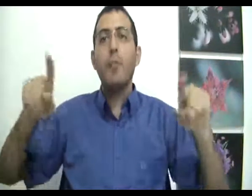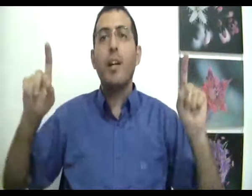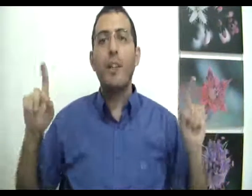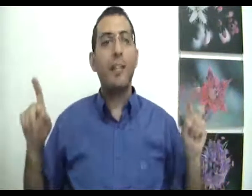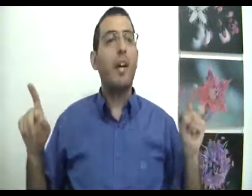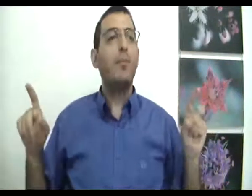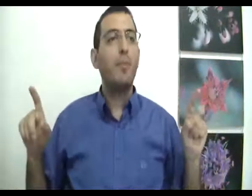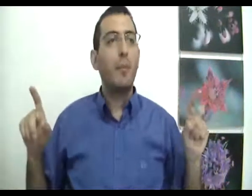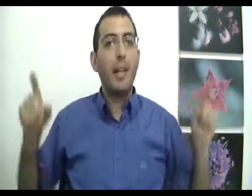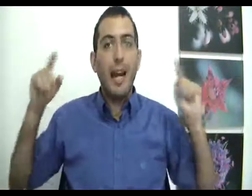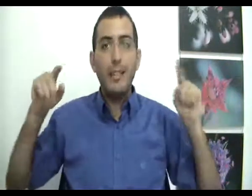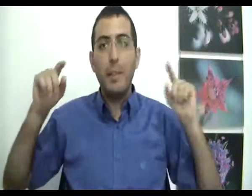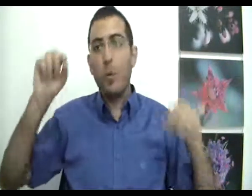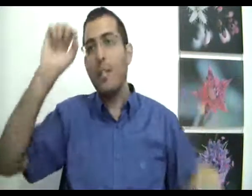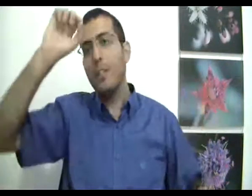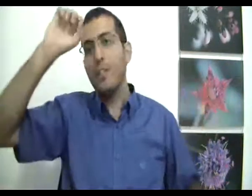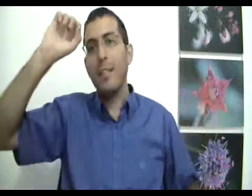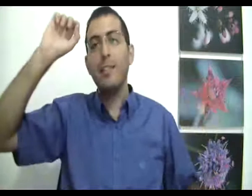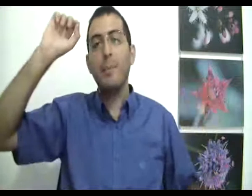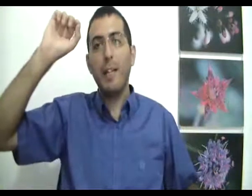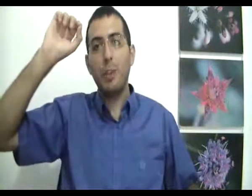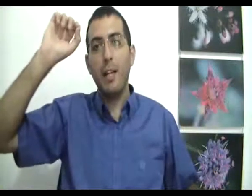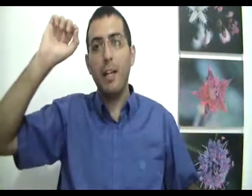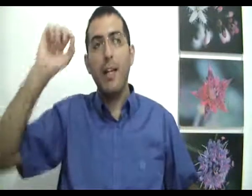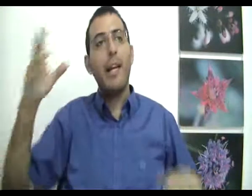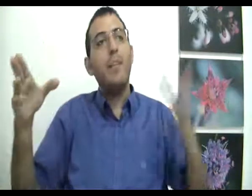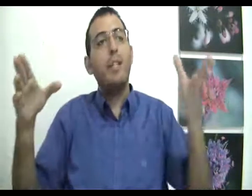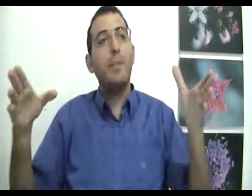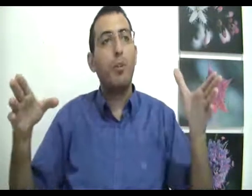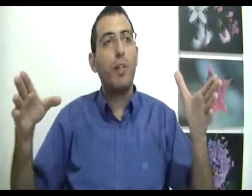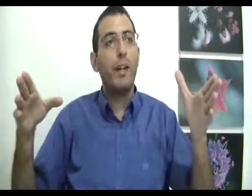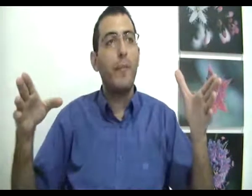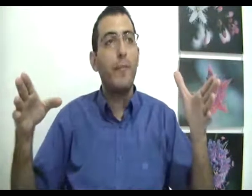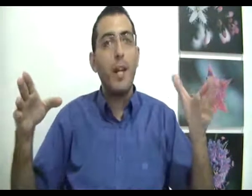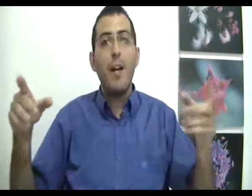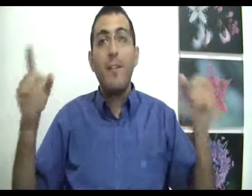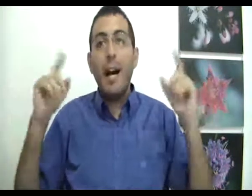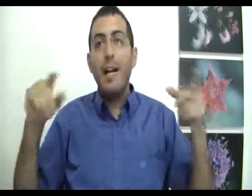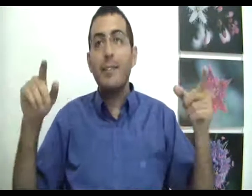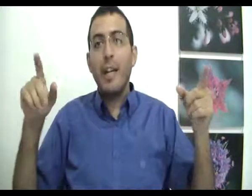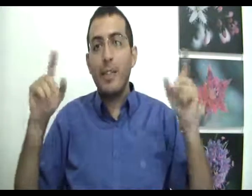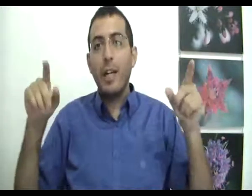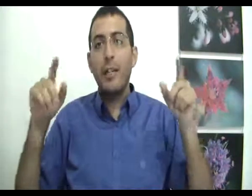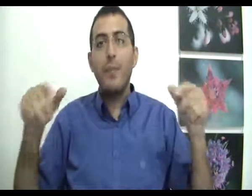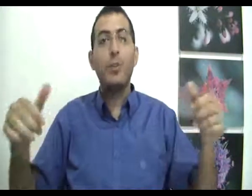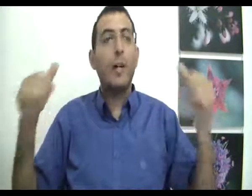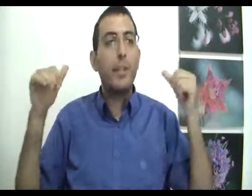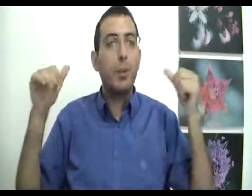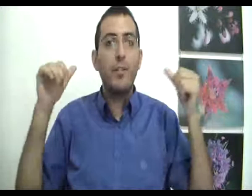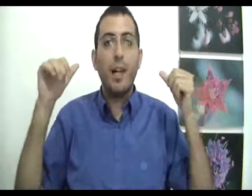הוא יחווה כדברים טובים כי אז בנקודה של הבנת הסיבה הראשונה אין הבדל בין טוב לרע ואז כאשר האדם זוכר את כל הדברים